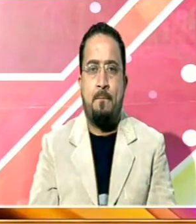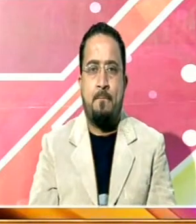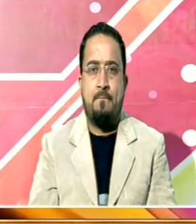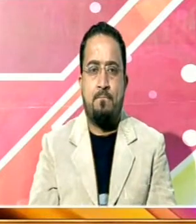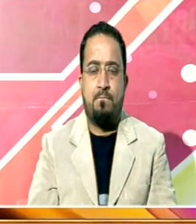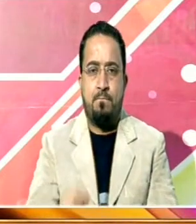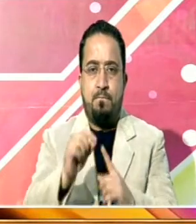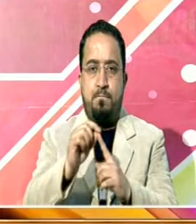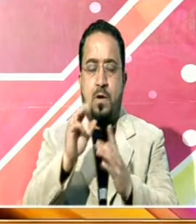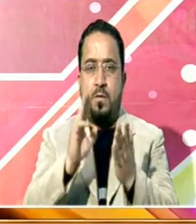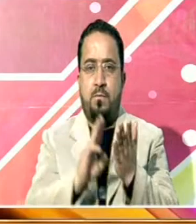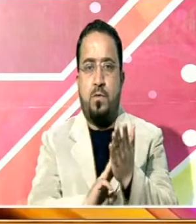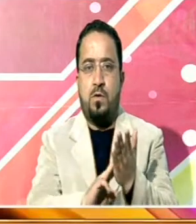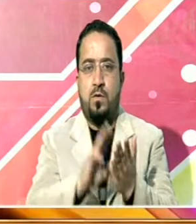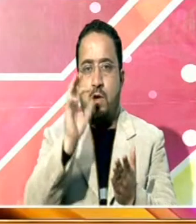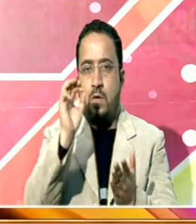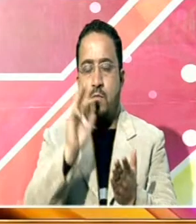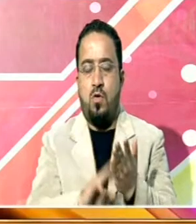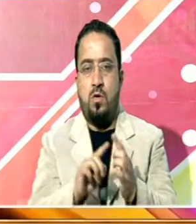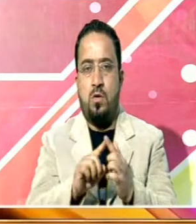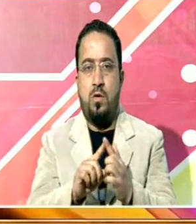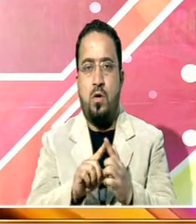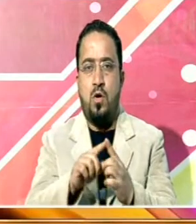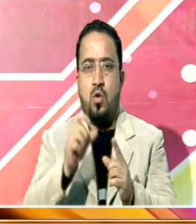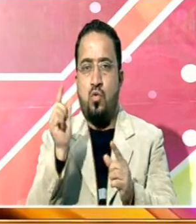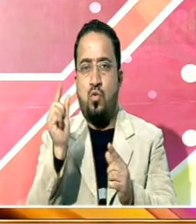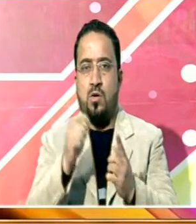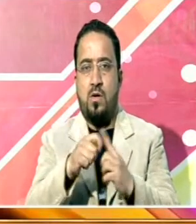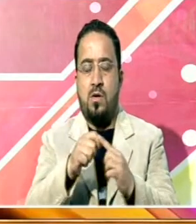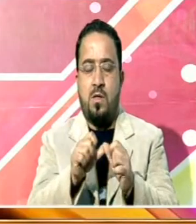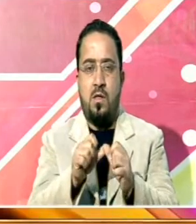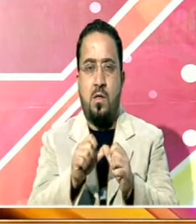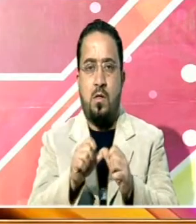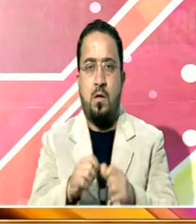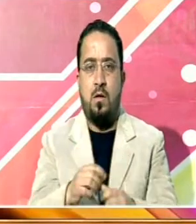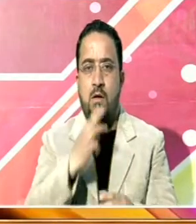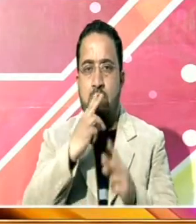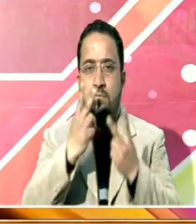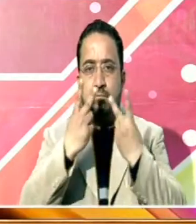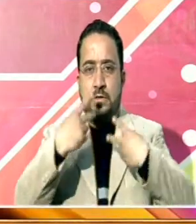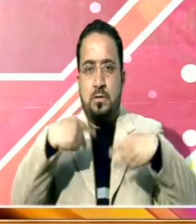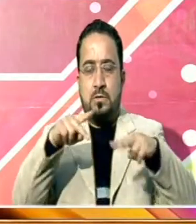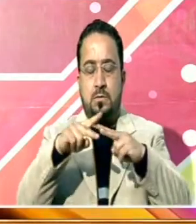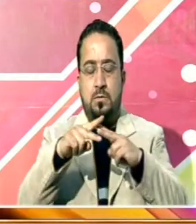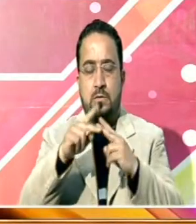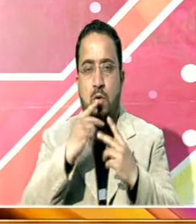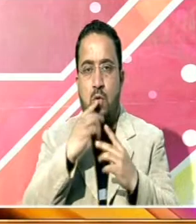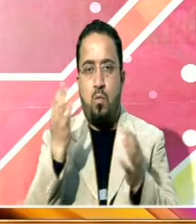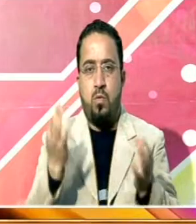وزیراعظم نرندر موڈی کی صدارت میں کل یوکرین معاملے پر آلی ستھی میٹنگ منعقد ہوئی